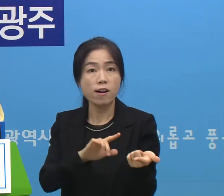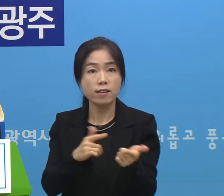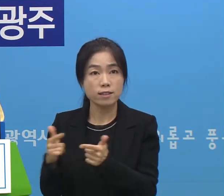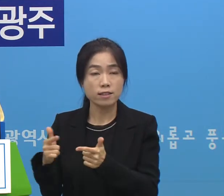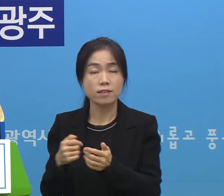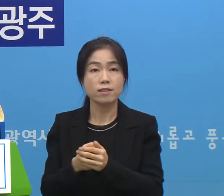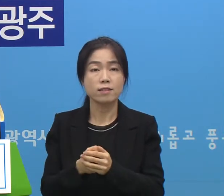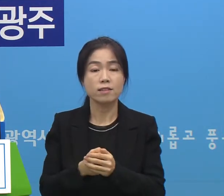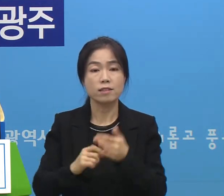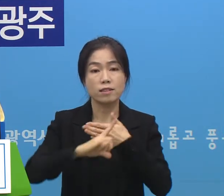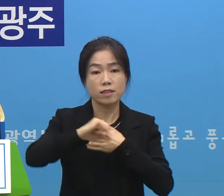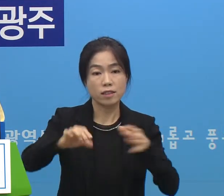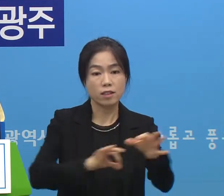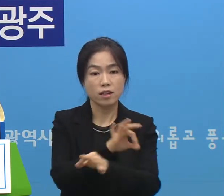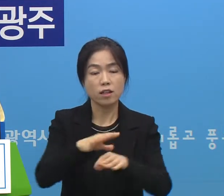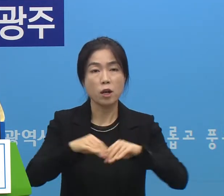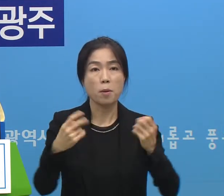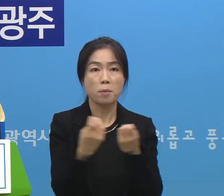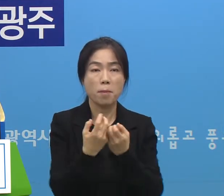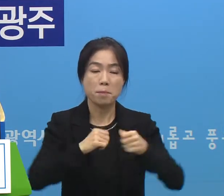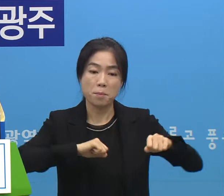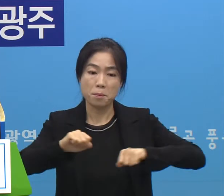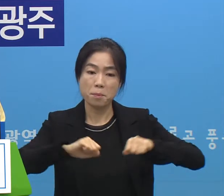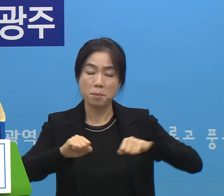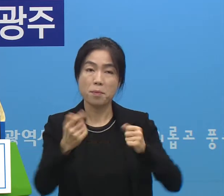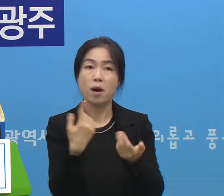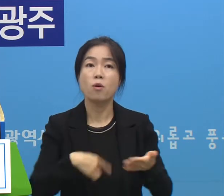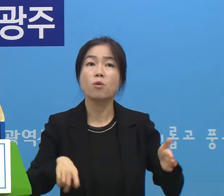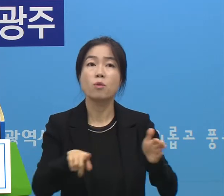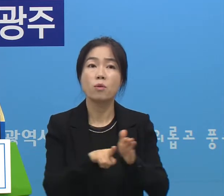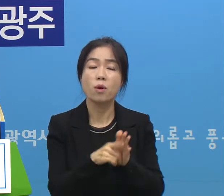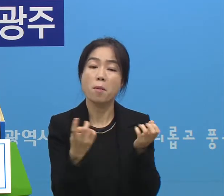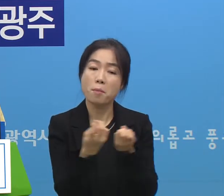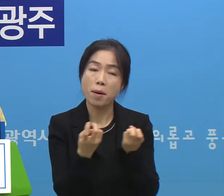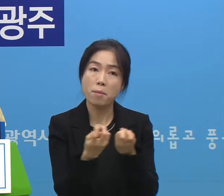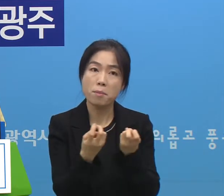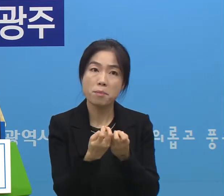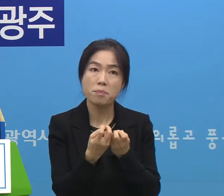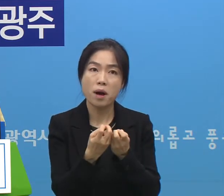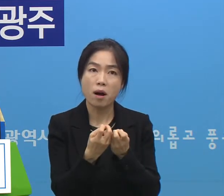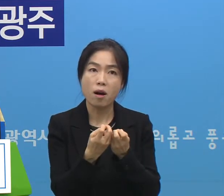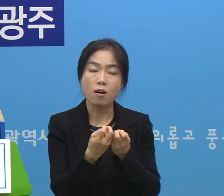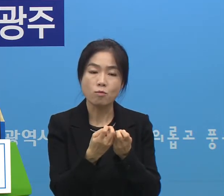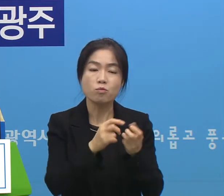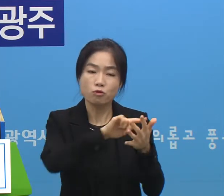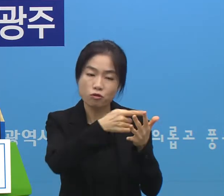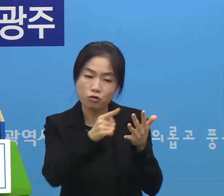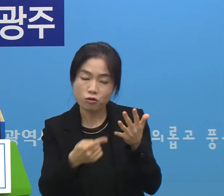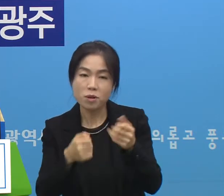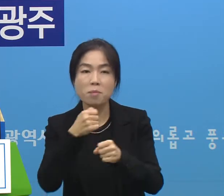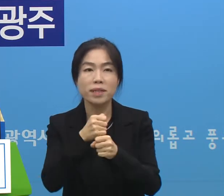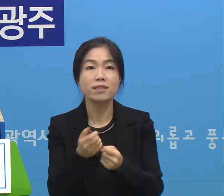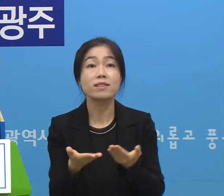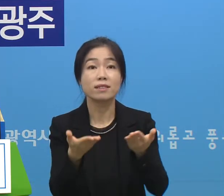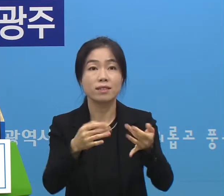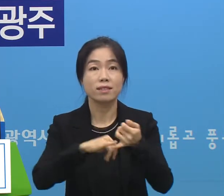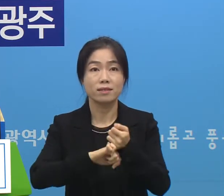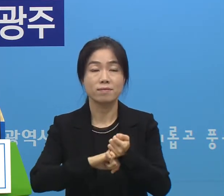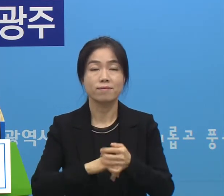지역의 경제 대책을 활성화시킬 수 있는 방안을 순차적으로 만들어 가겠다는 말씀을 드리겠습니다